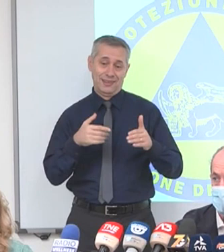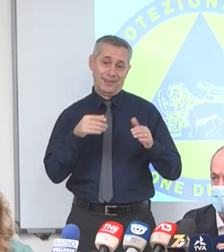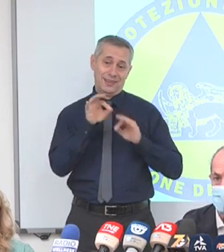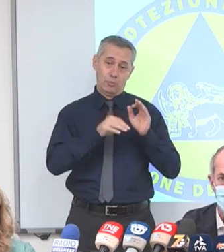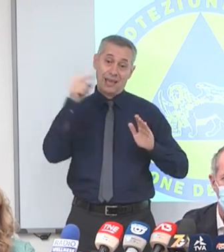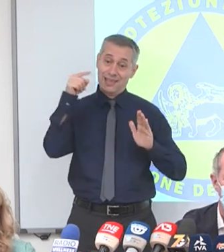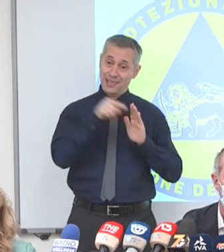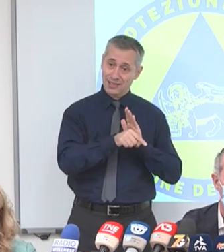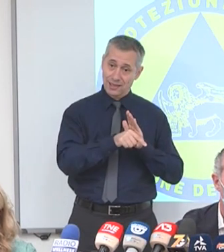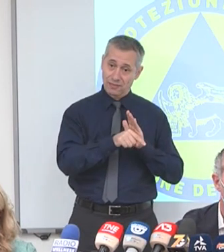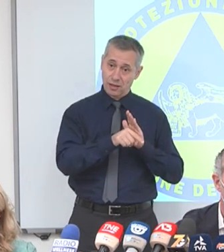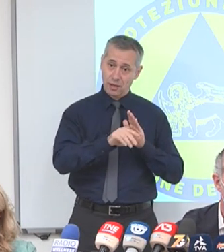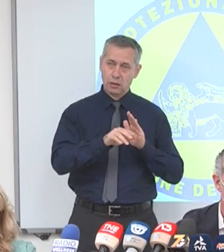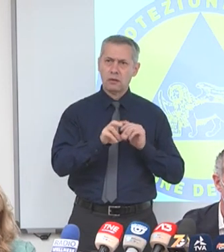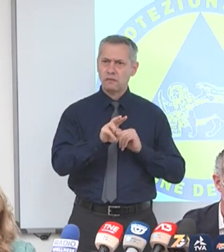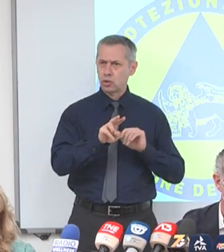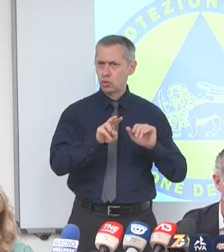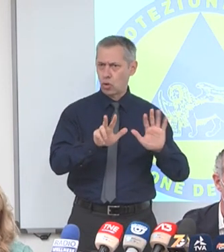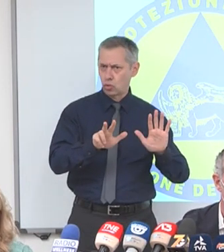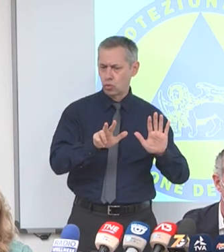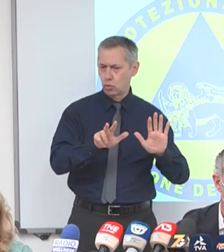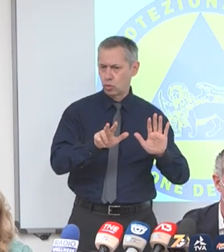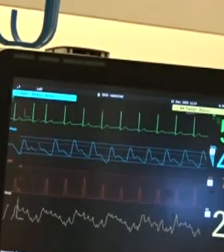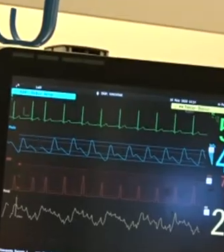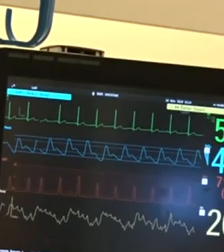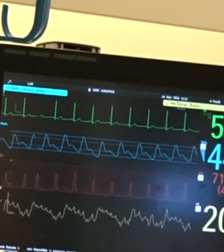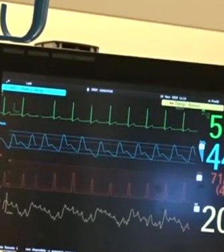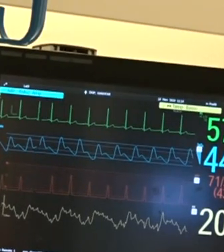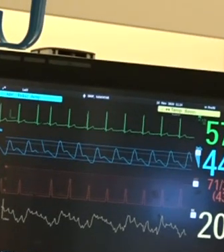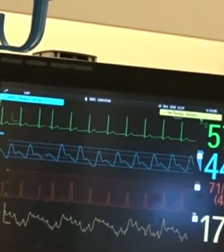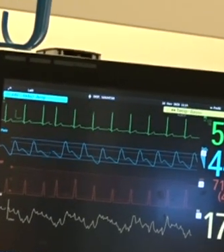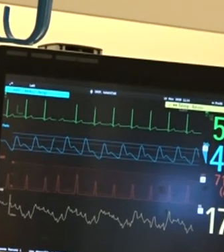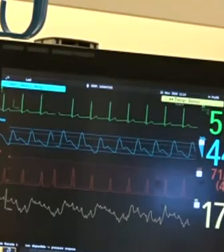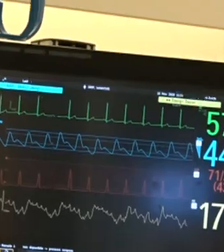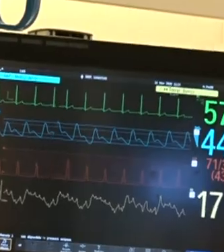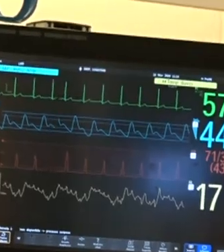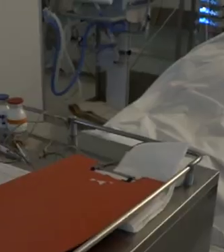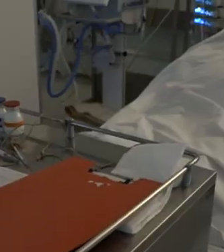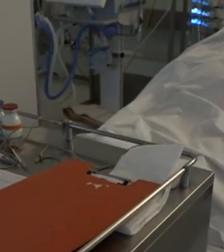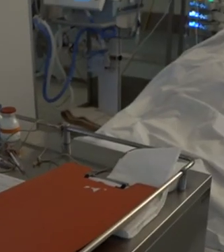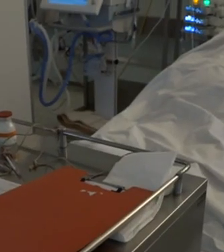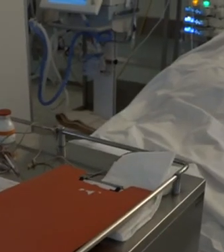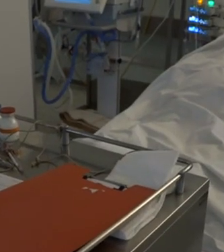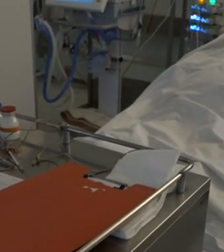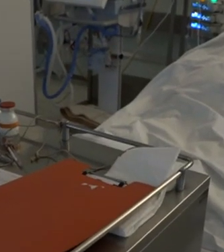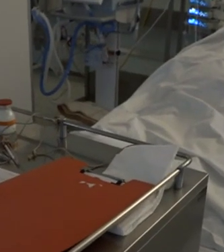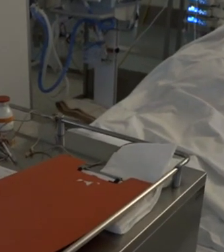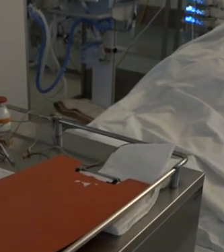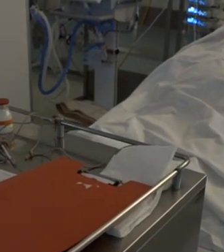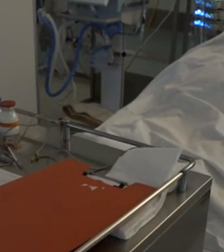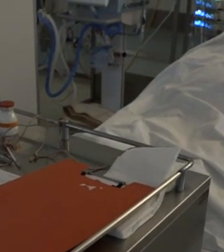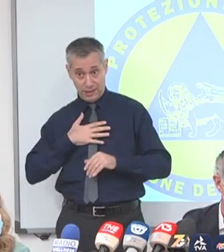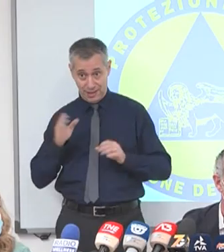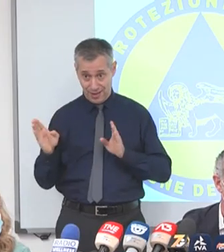quasi totalità dei 28, forse 26, sono non vaccinati. Ma soprattutto, il dato inquietante è che dai 50 ai 59,